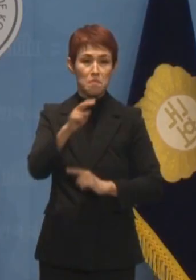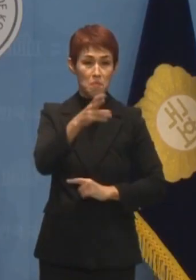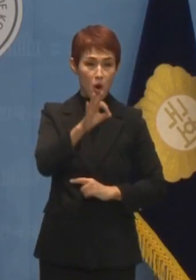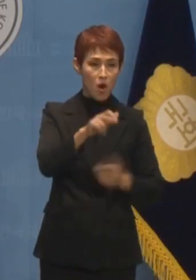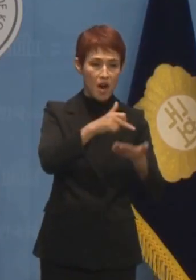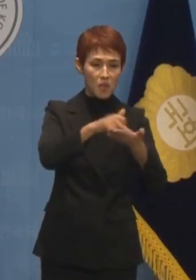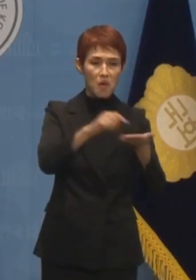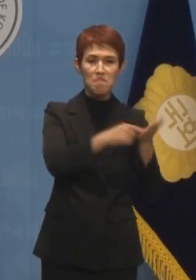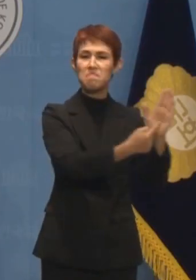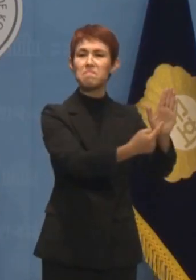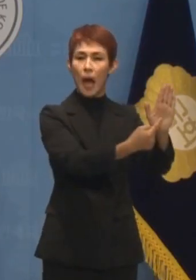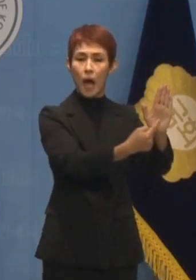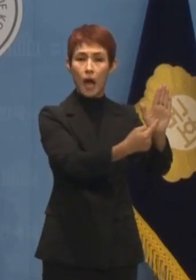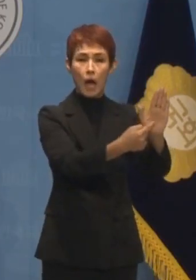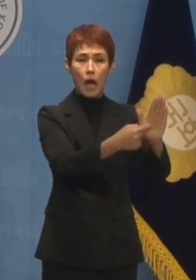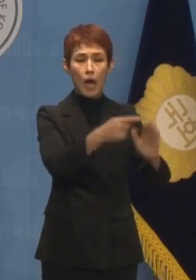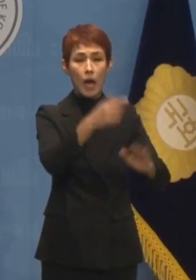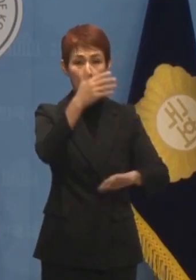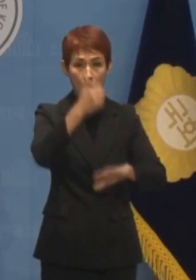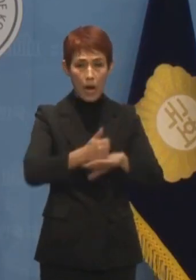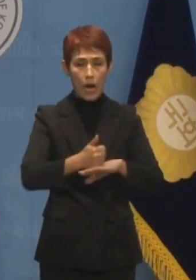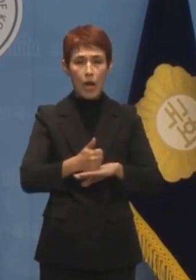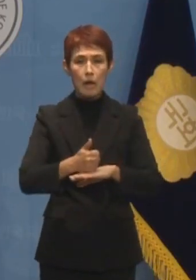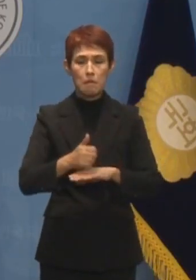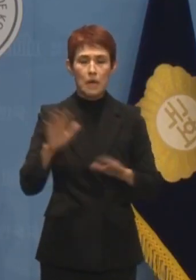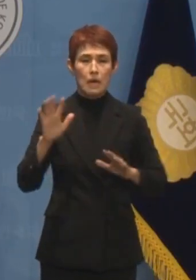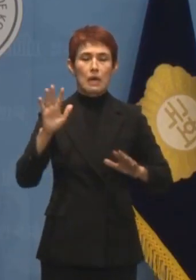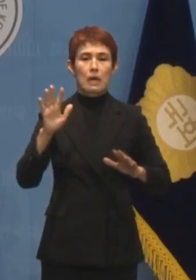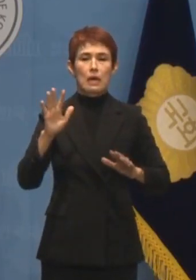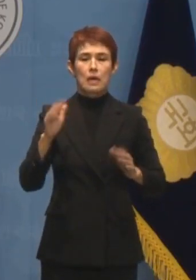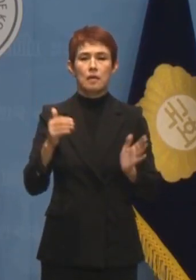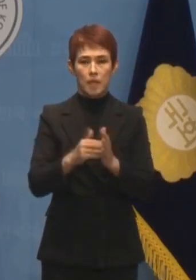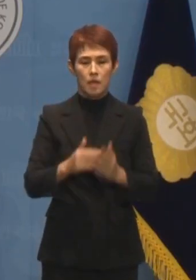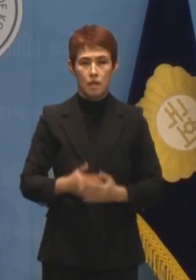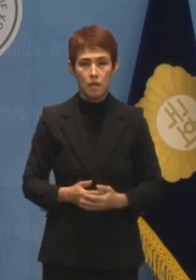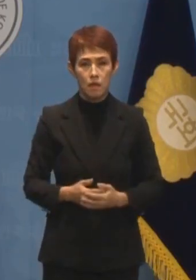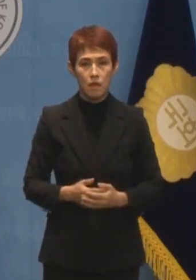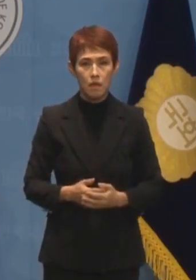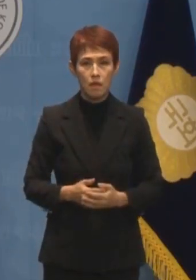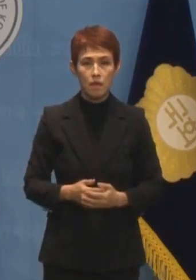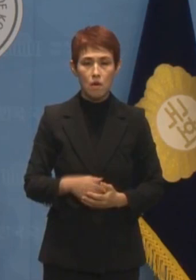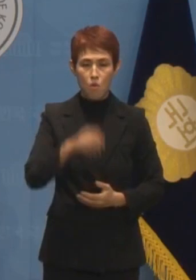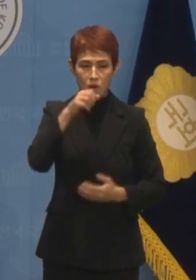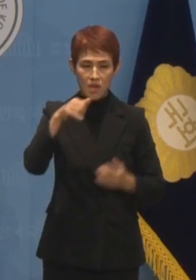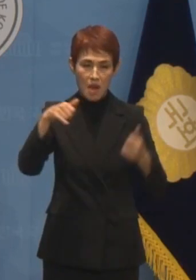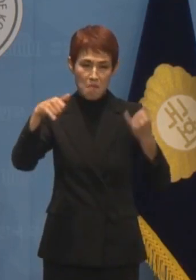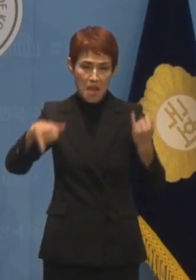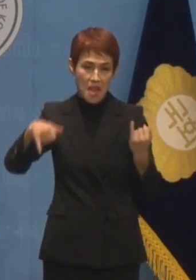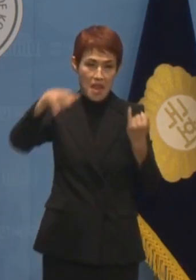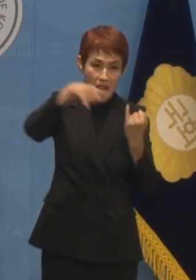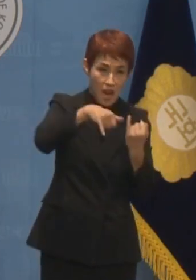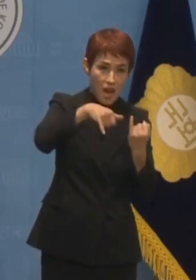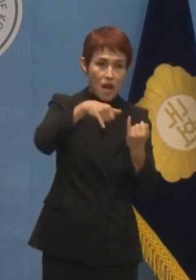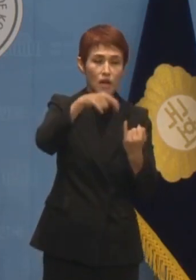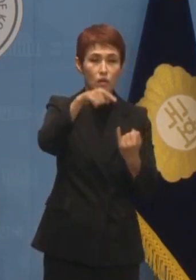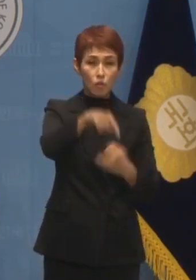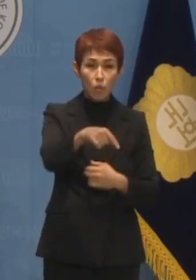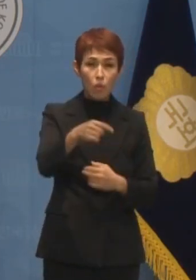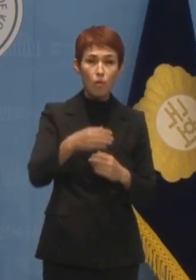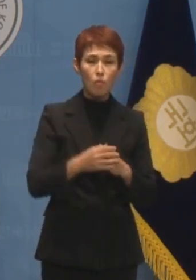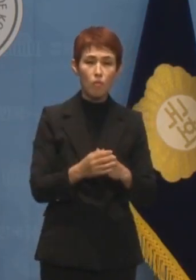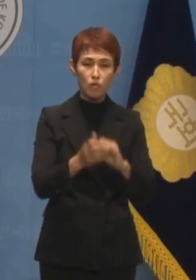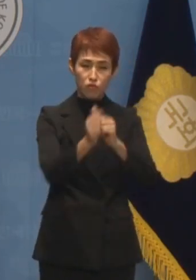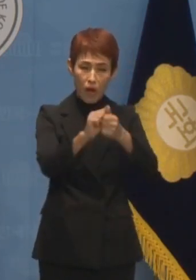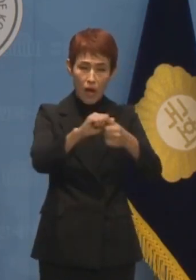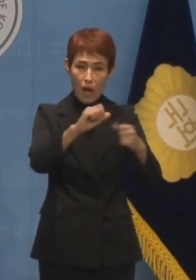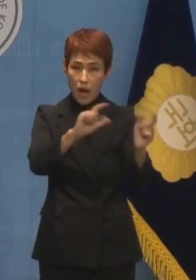공개 한방에 넉다운 당했습니다. 명품백, 주가 조작 불기소로 정권의 개가 된 검찰은